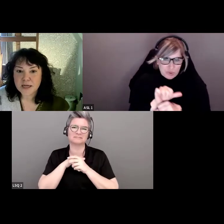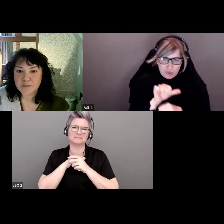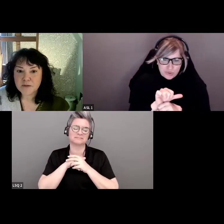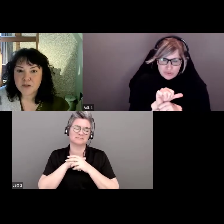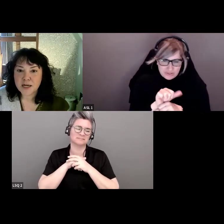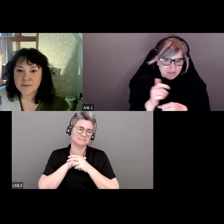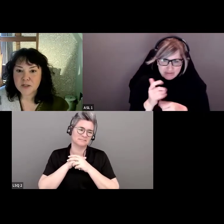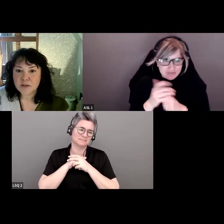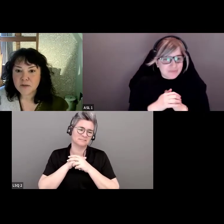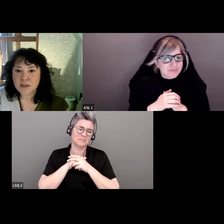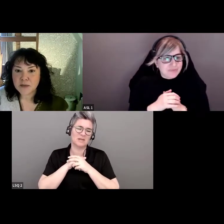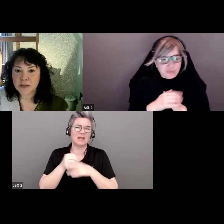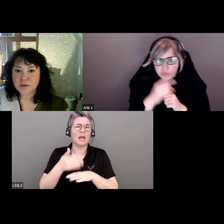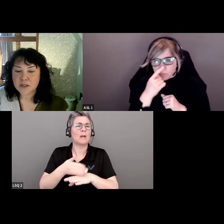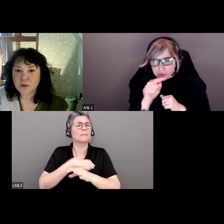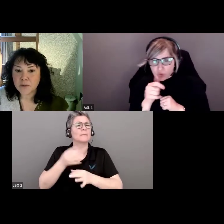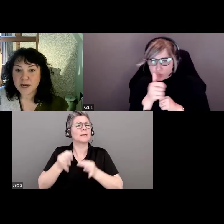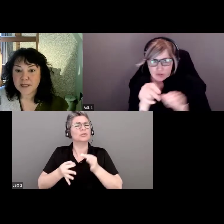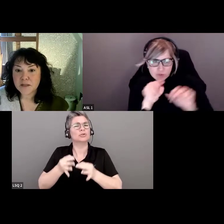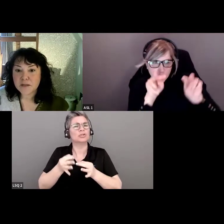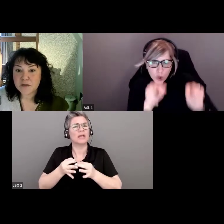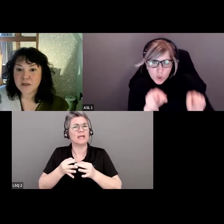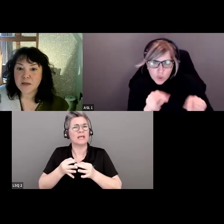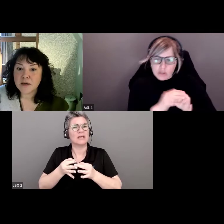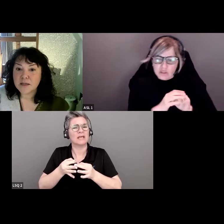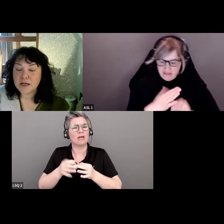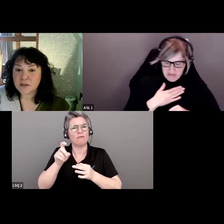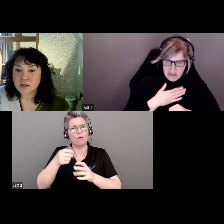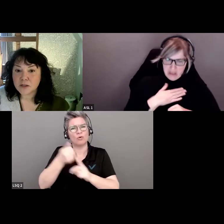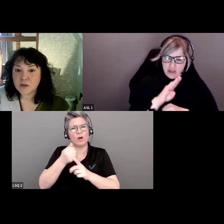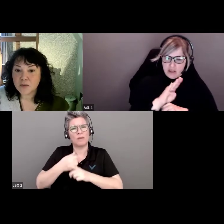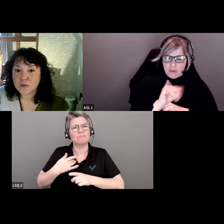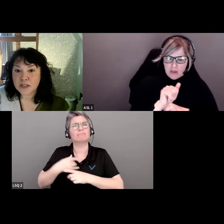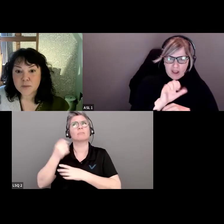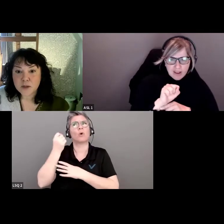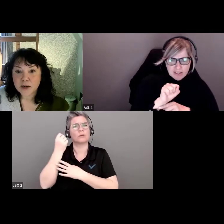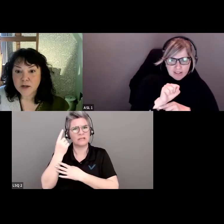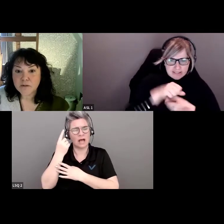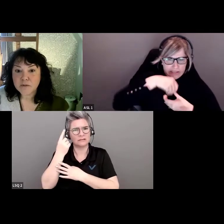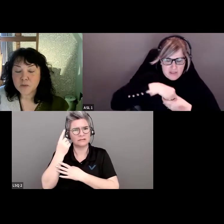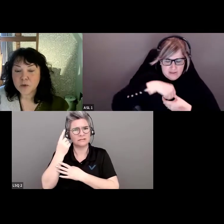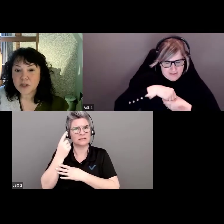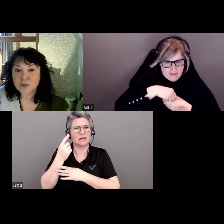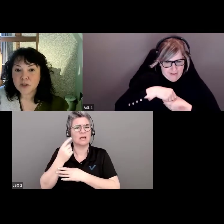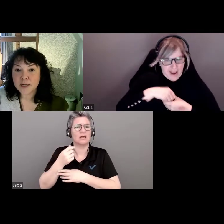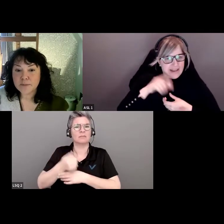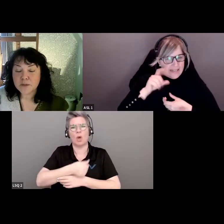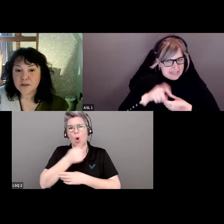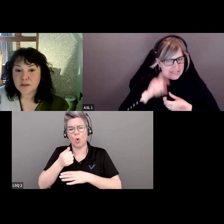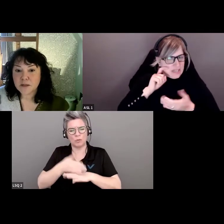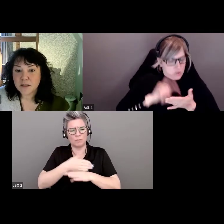Quels sont donc les préjugés dont vous devez prendre conscience et que vous devez éliminer?